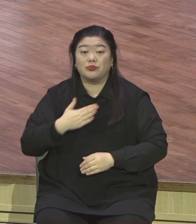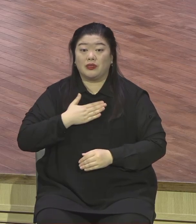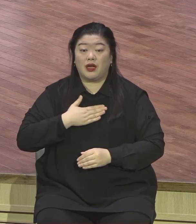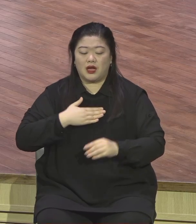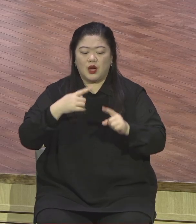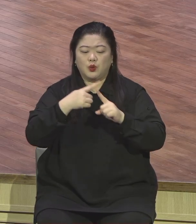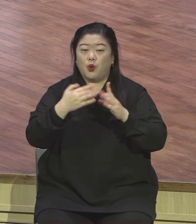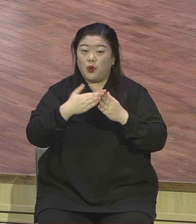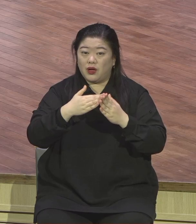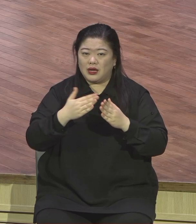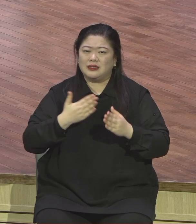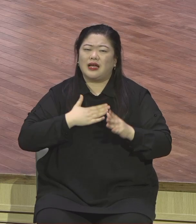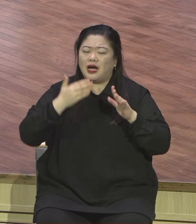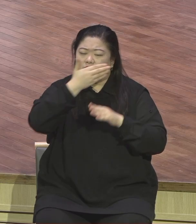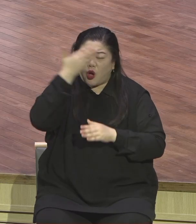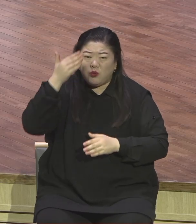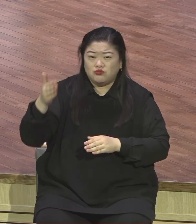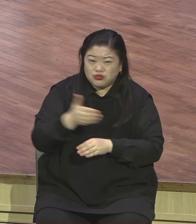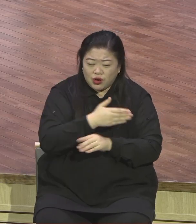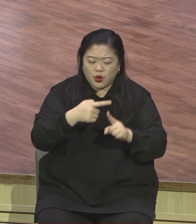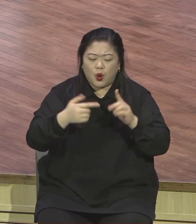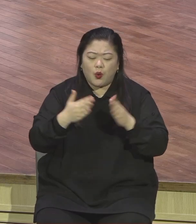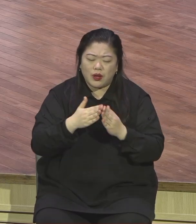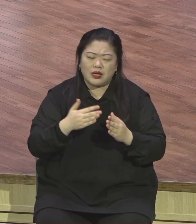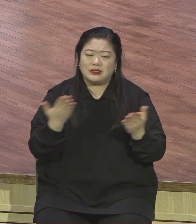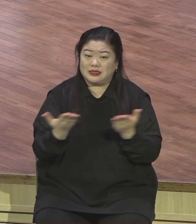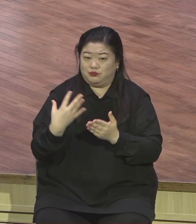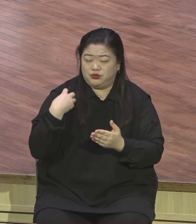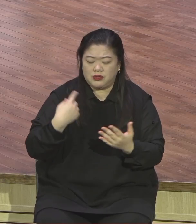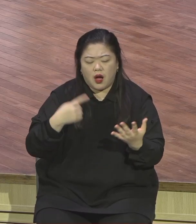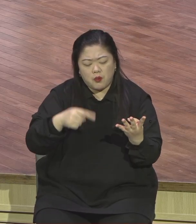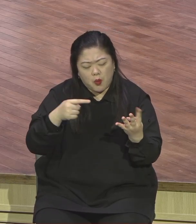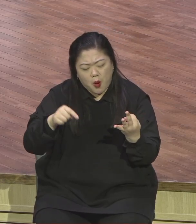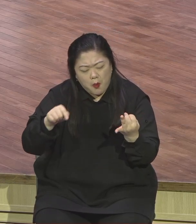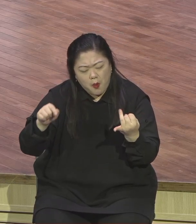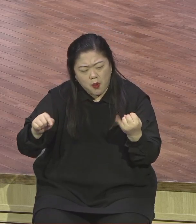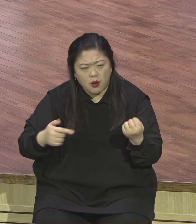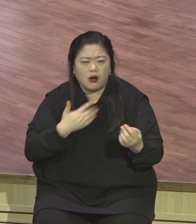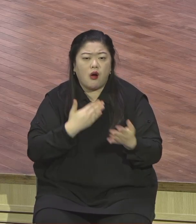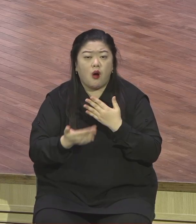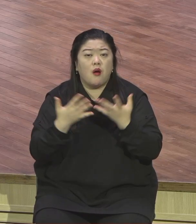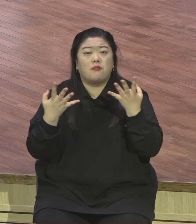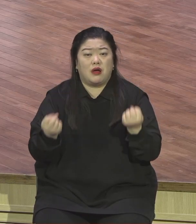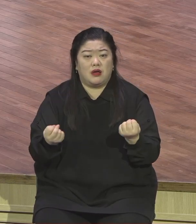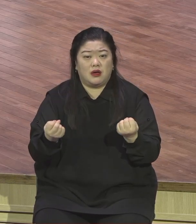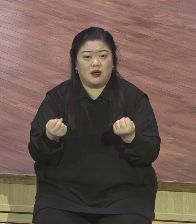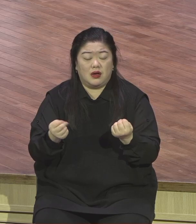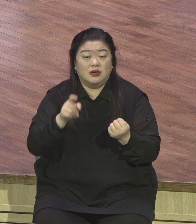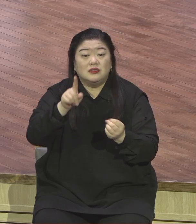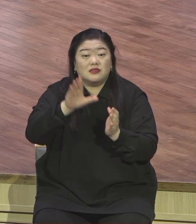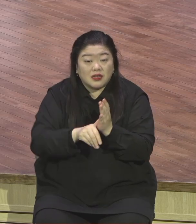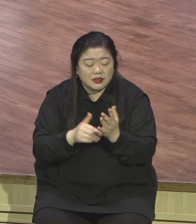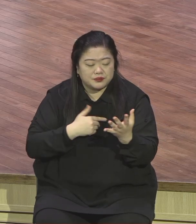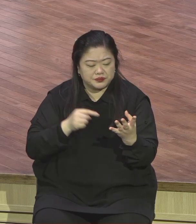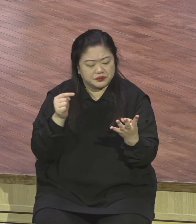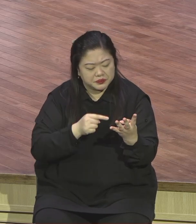그 직봇을 때마다 두르고 떨려 두르고 떨려서 두벼벼떼면서 잡았지만 하나님께서 그걸 감당하도록